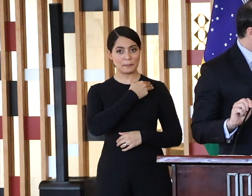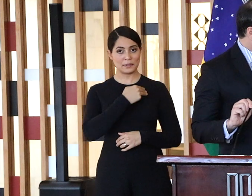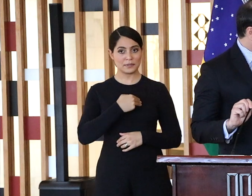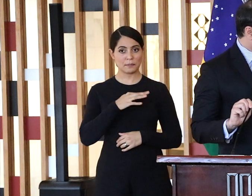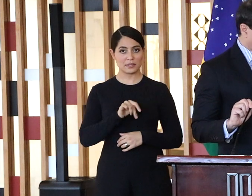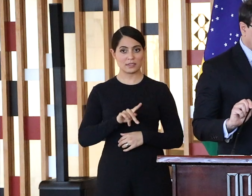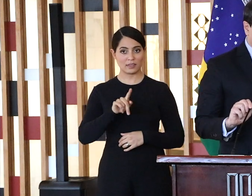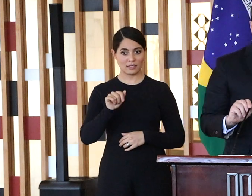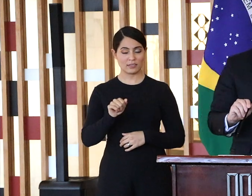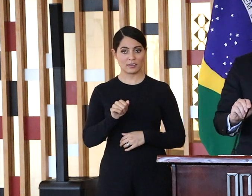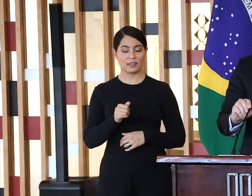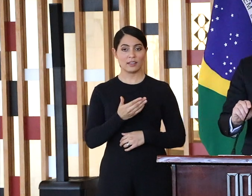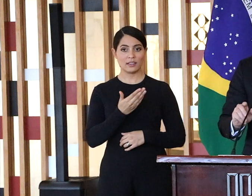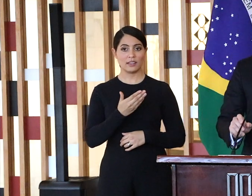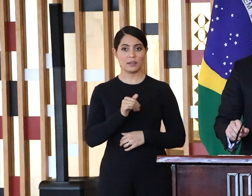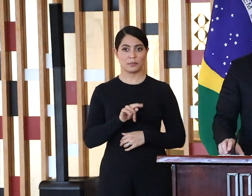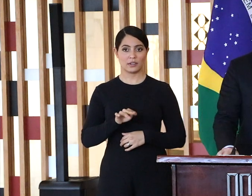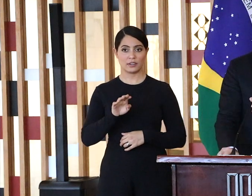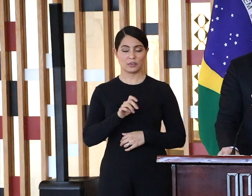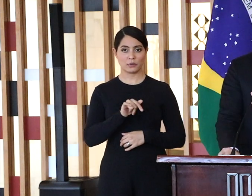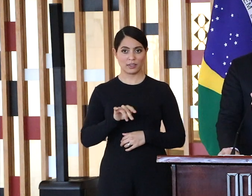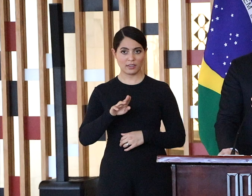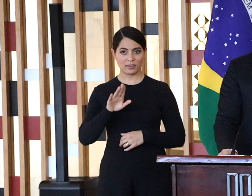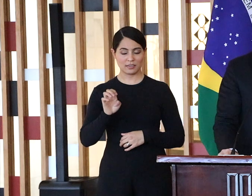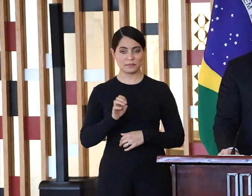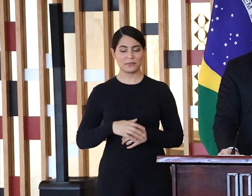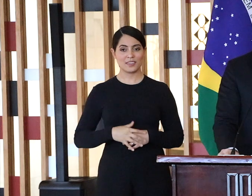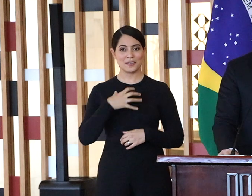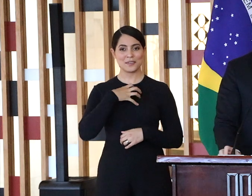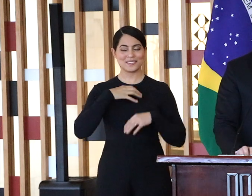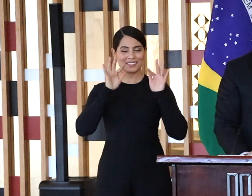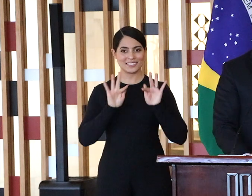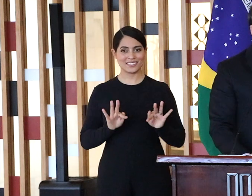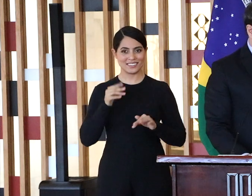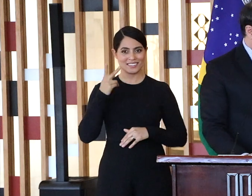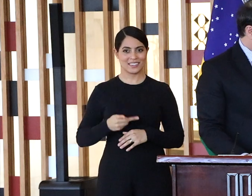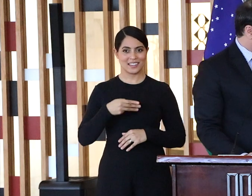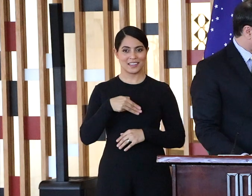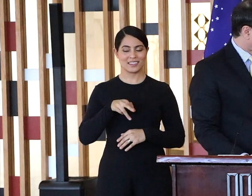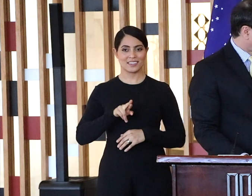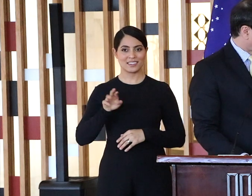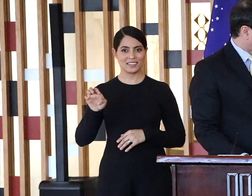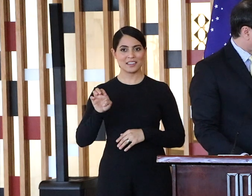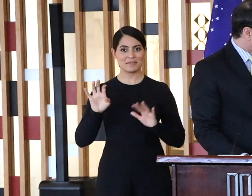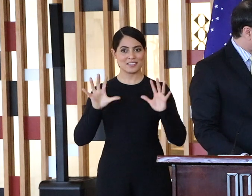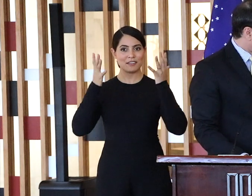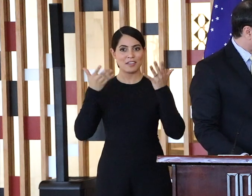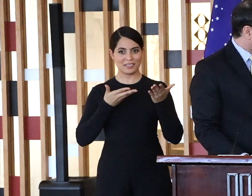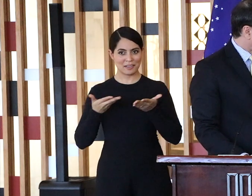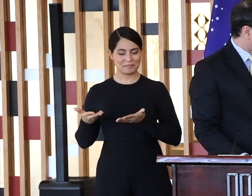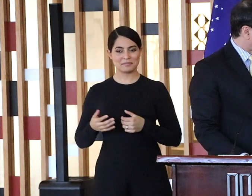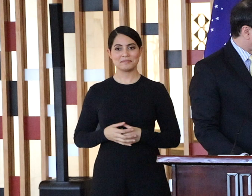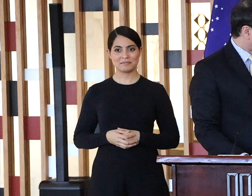Bento Buquerque que fico muito feliz que o Itamaraty possa hoje aqui nesse dia sediar esse evento. A casa